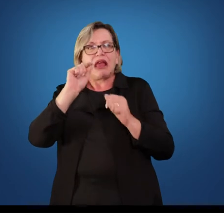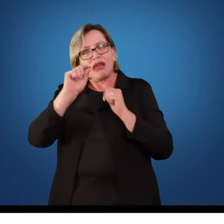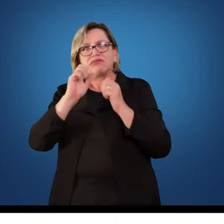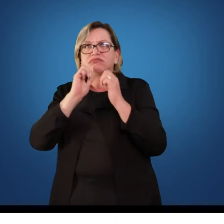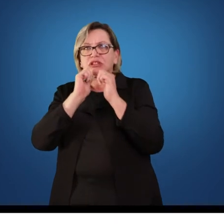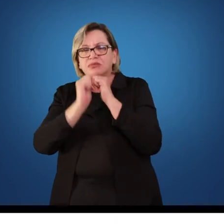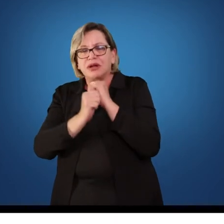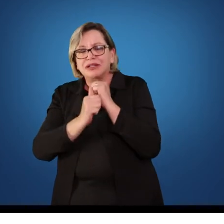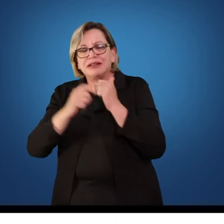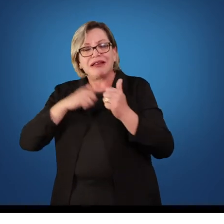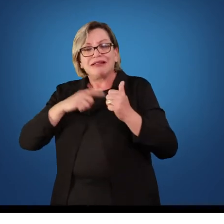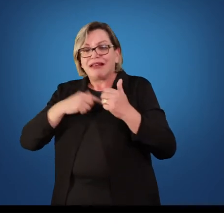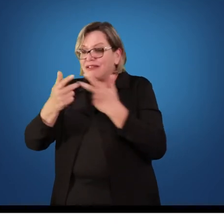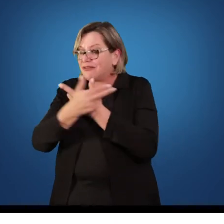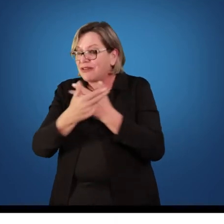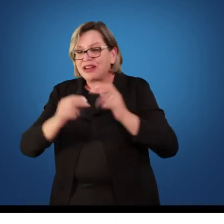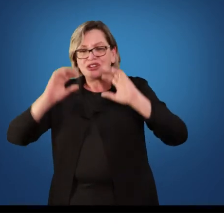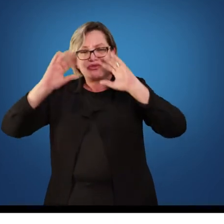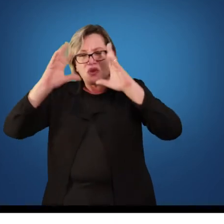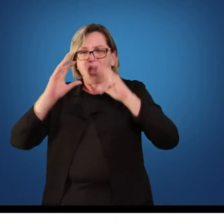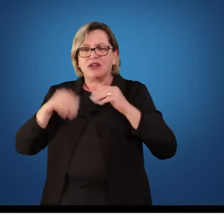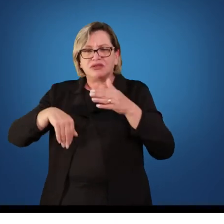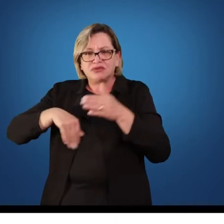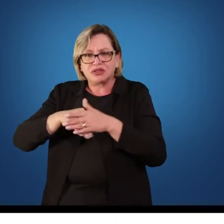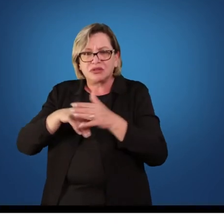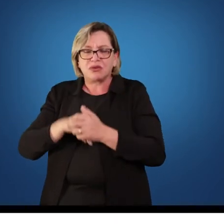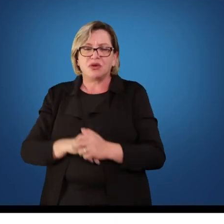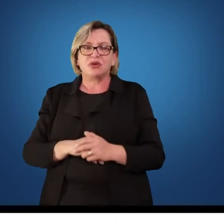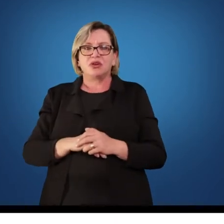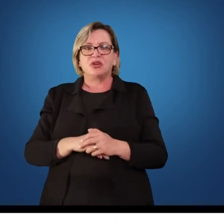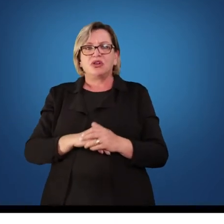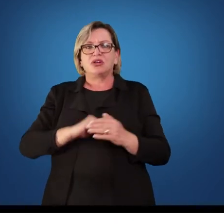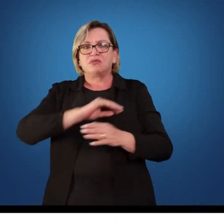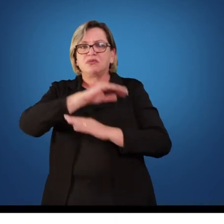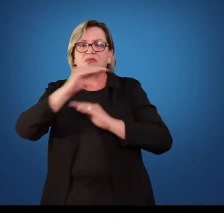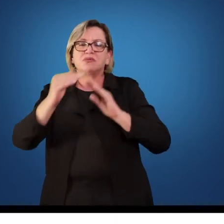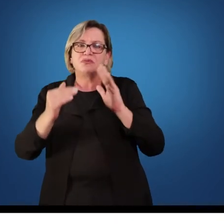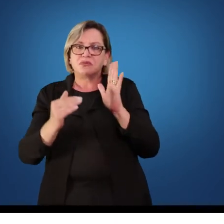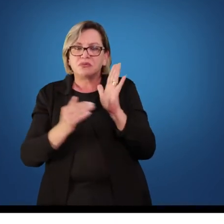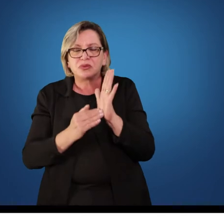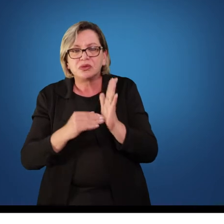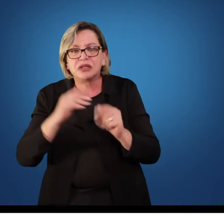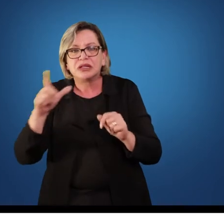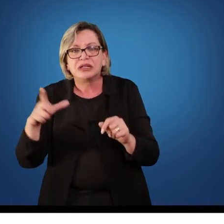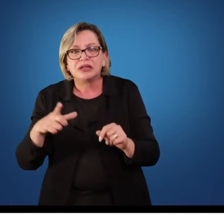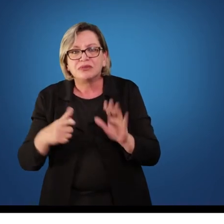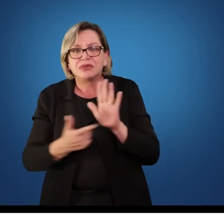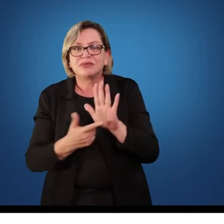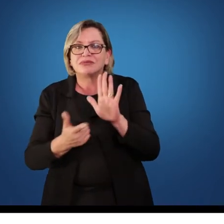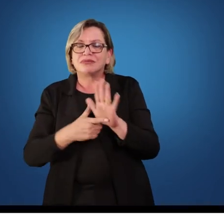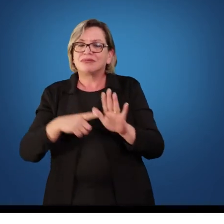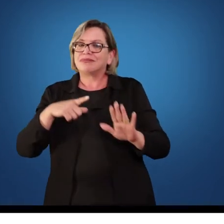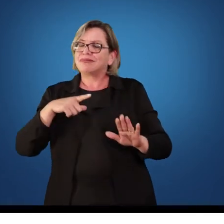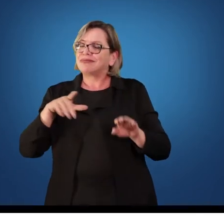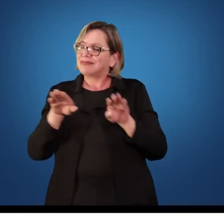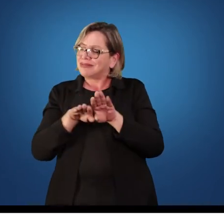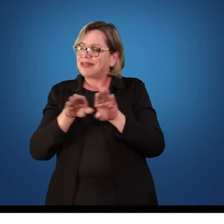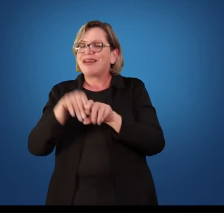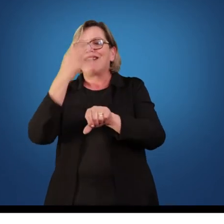modalidades esportivas. E para fechar o ciclo, eles falaram, existem também os conteúdos específicos. Então você vai